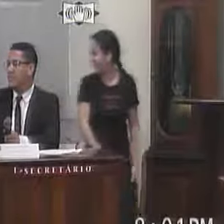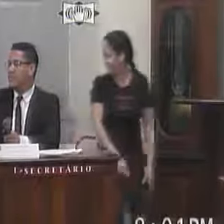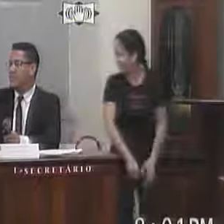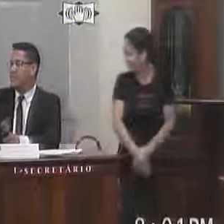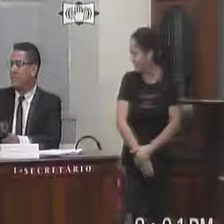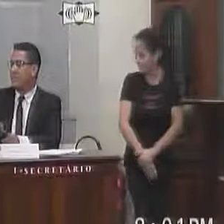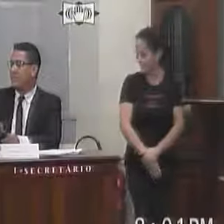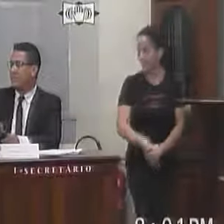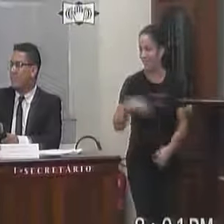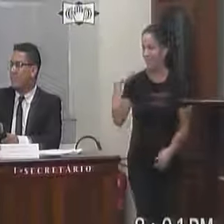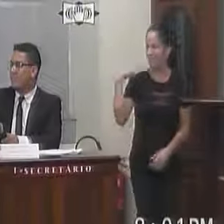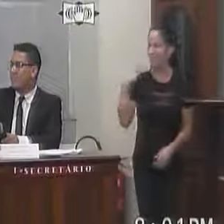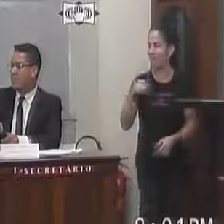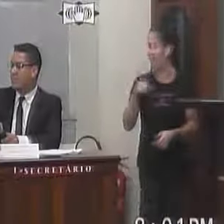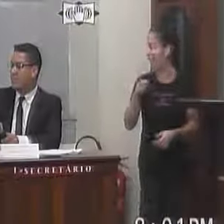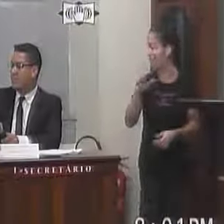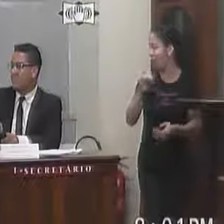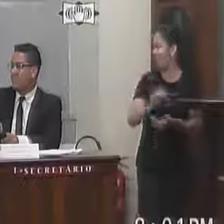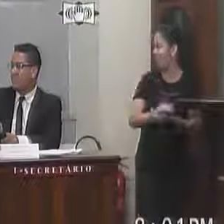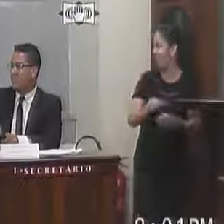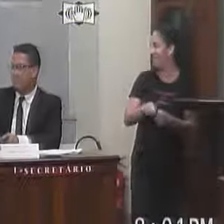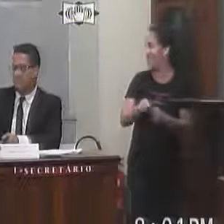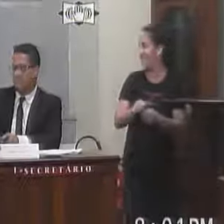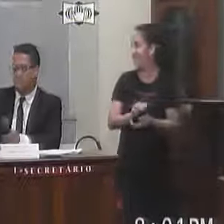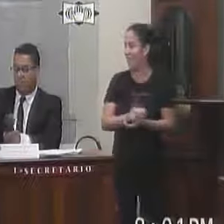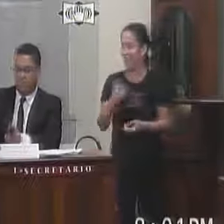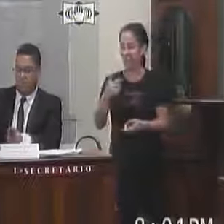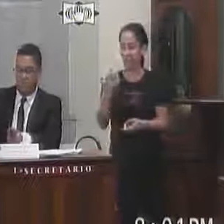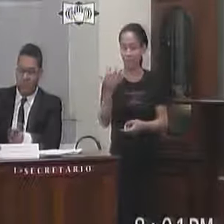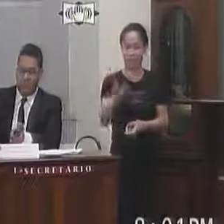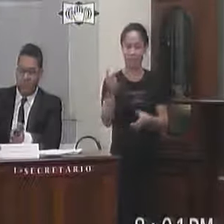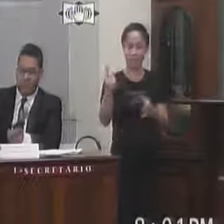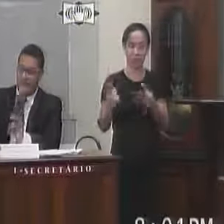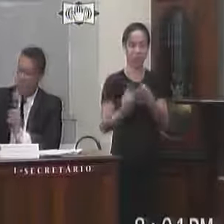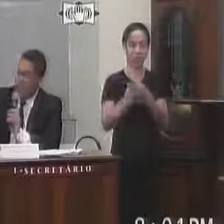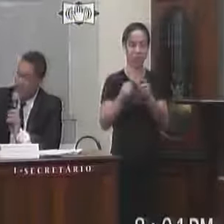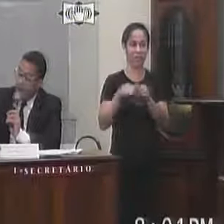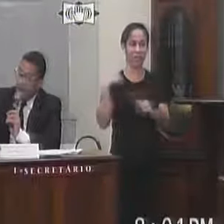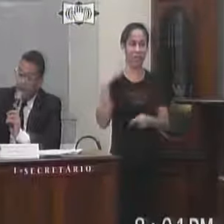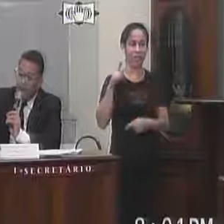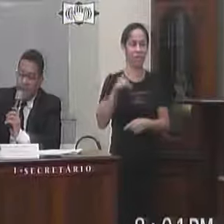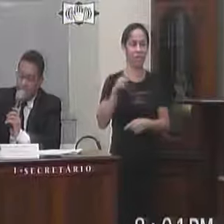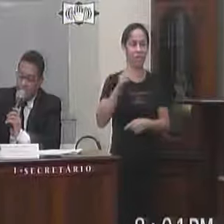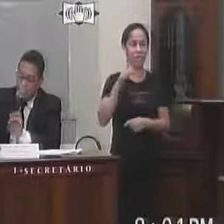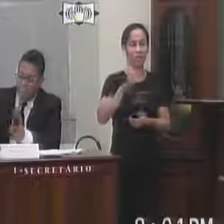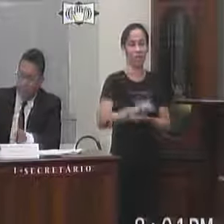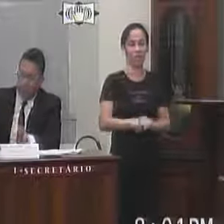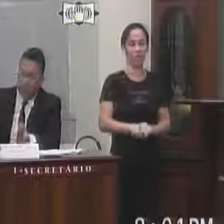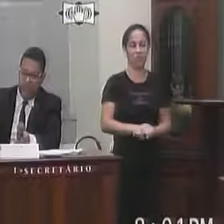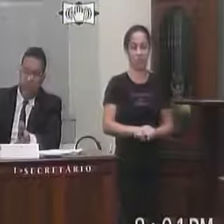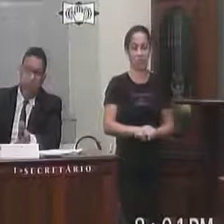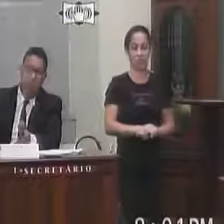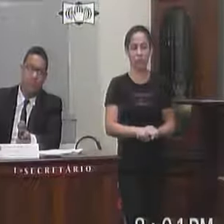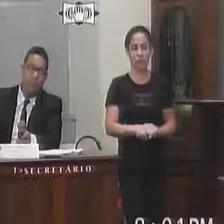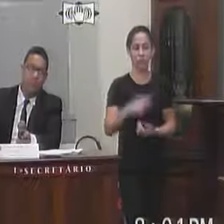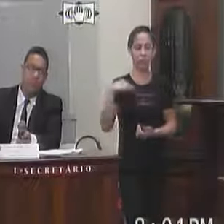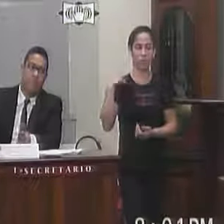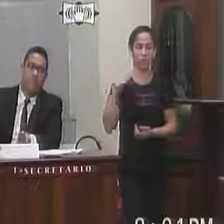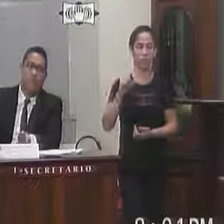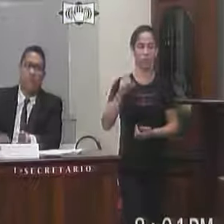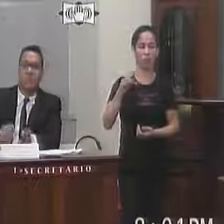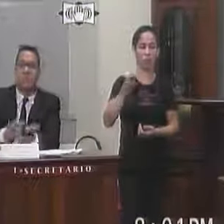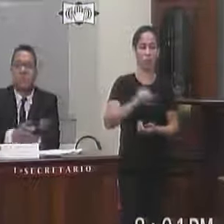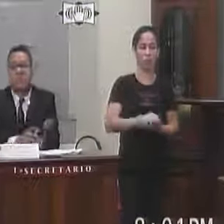vereador Pedro Paulo Marganes Graça não vou fazer uso da tribuna vereador professor Rafael Tavares obrigado presidente vereador Saulo de